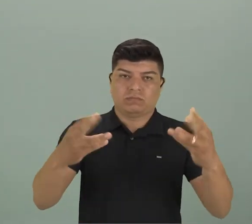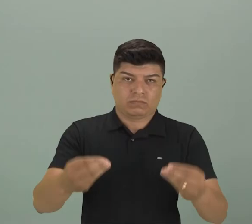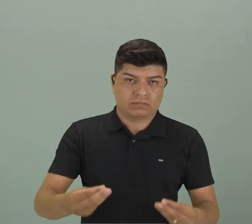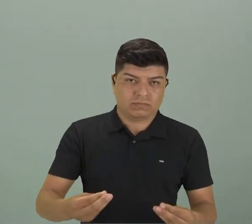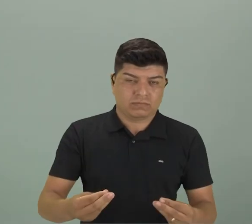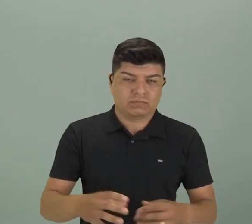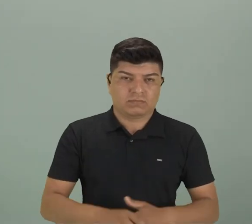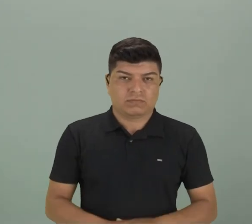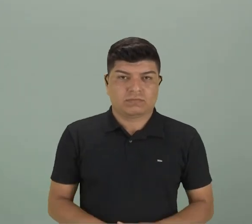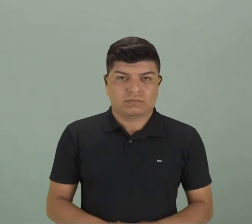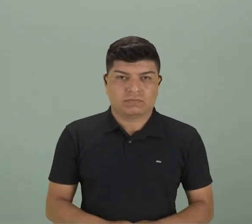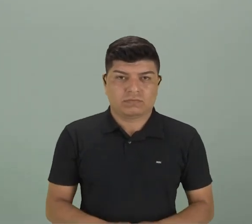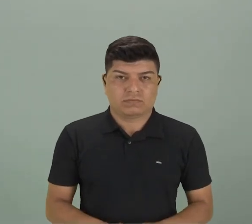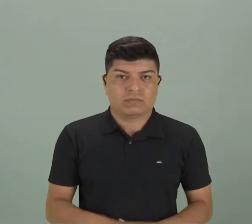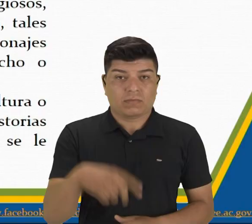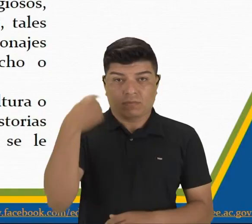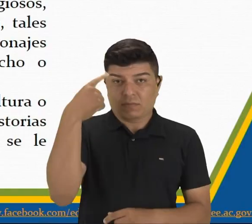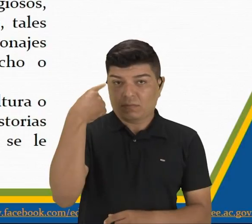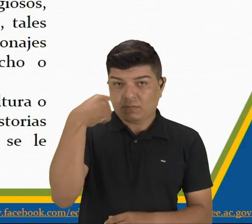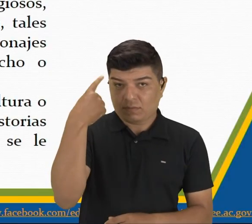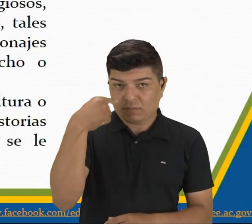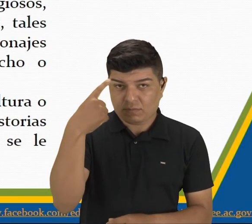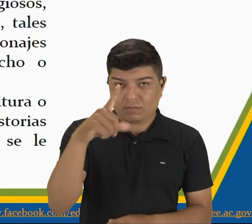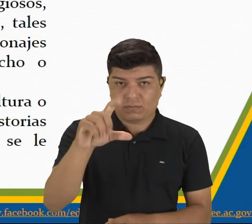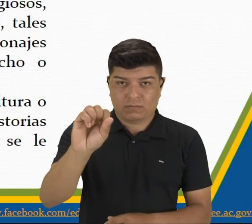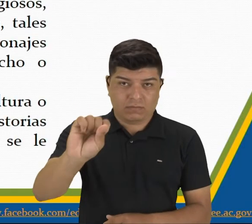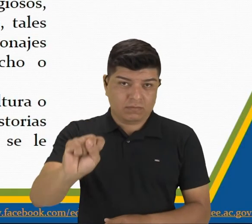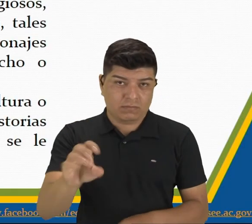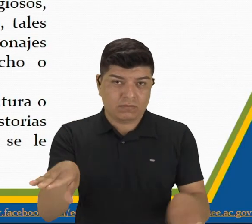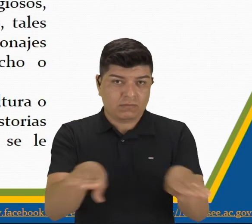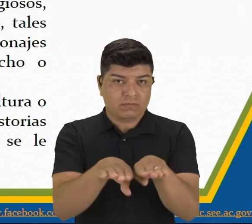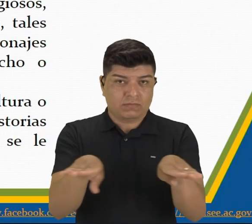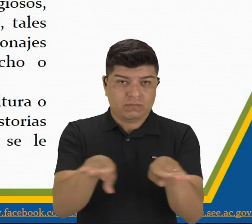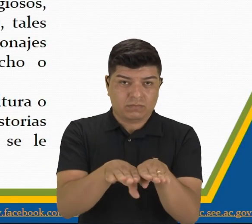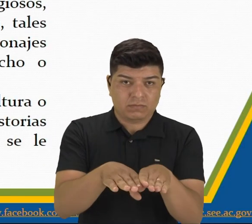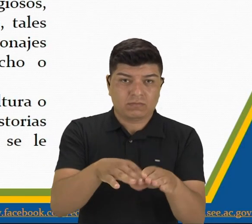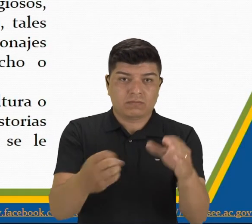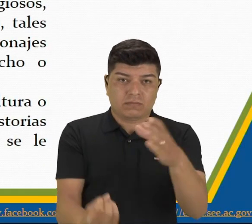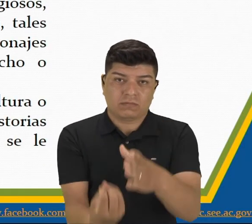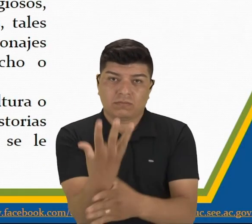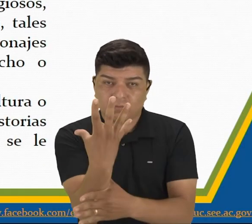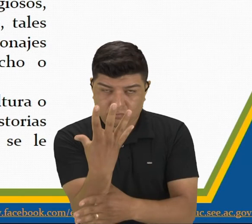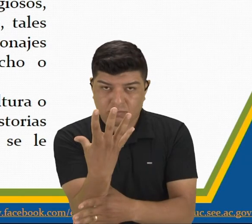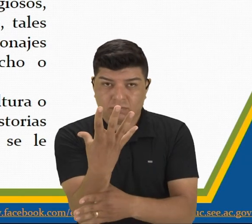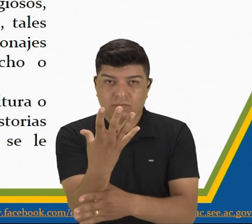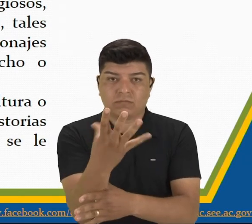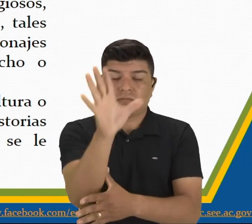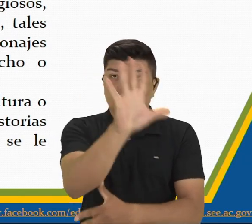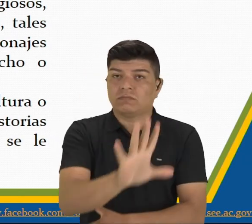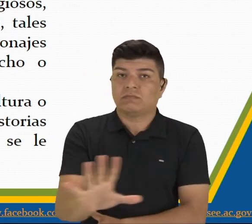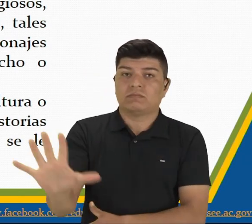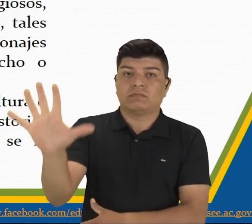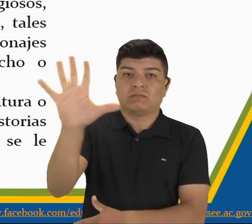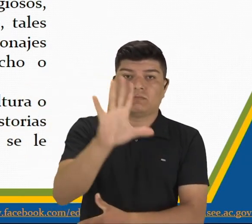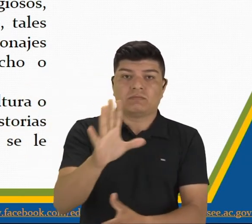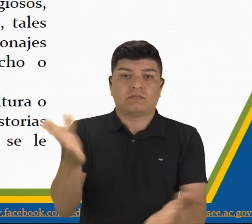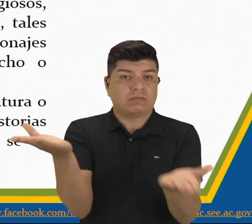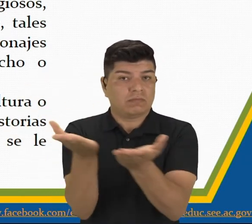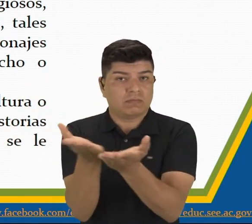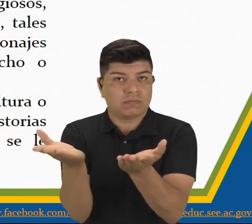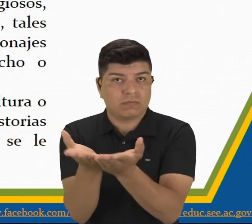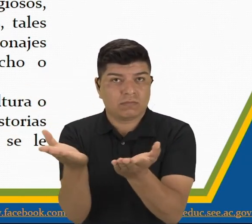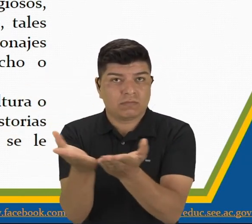Vamos para el español. Los mitos también forman parte del sistema de creencias